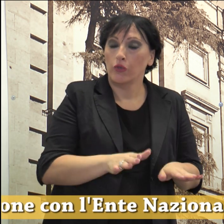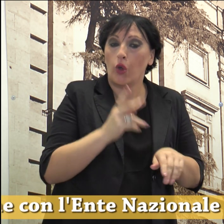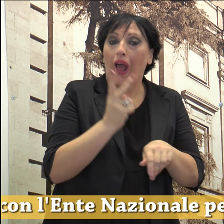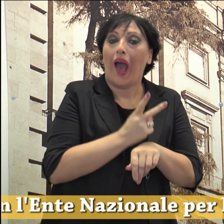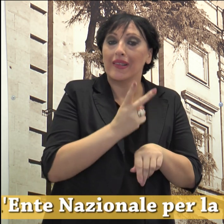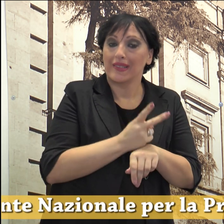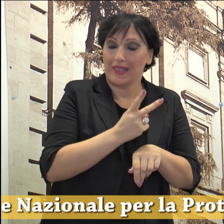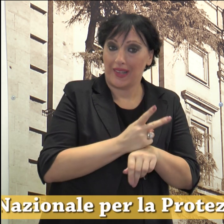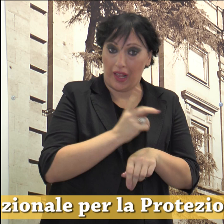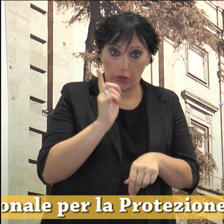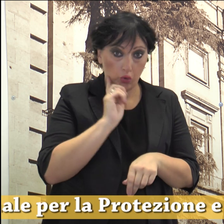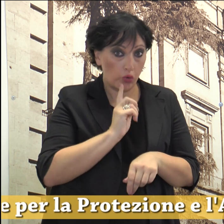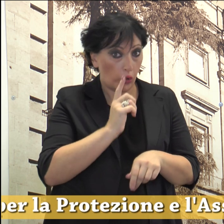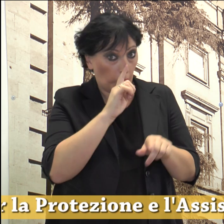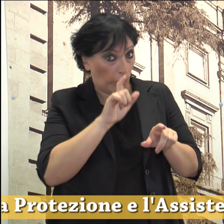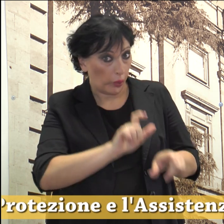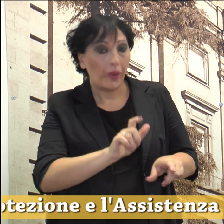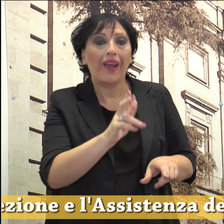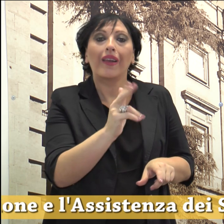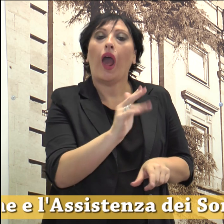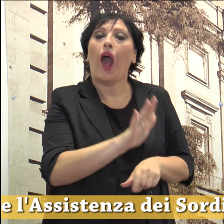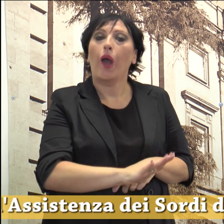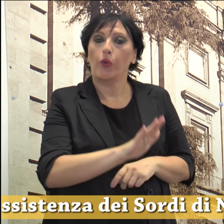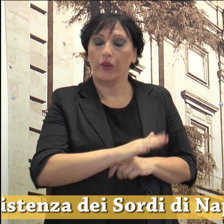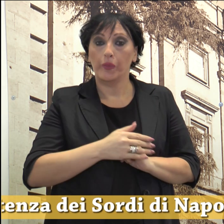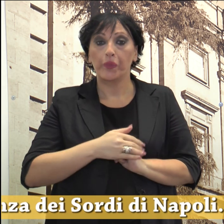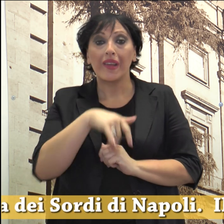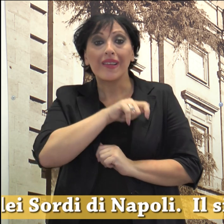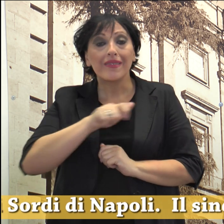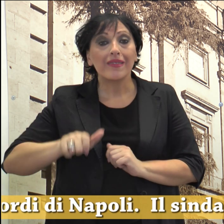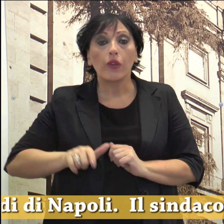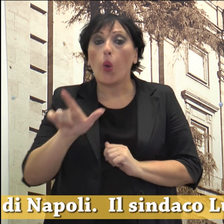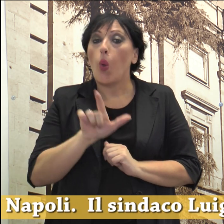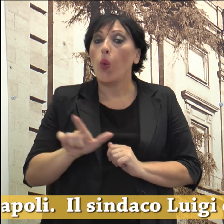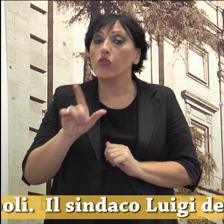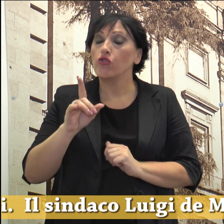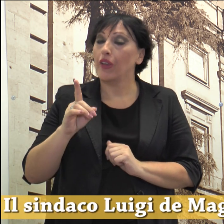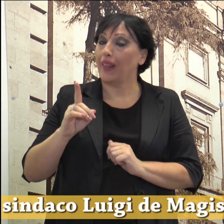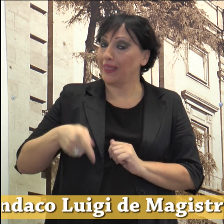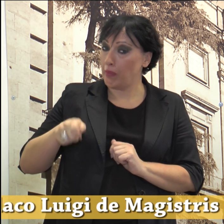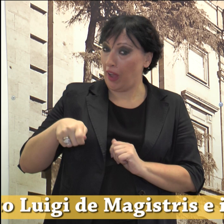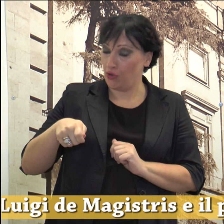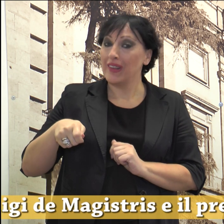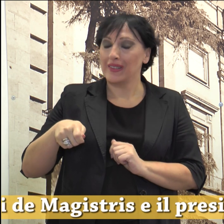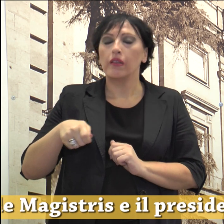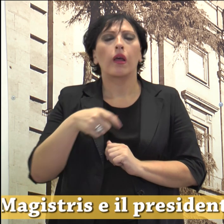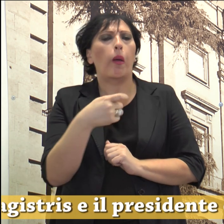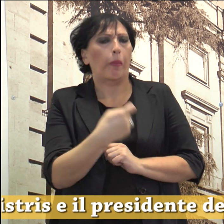'assistenza dei sordi di Napoli. Il sindaco Luigi De Magistris e il presidente del Consiglio